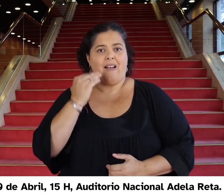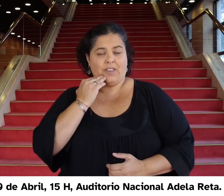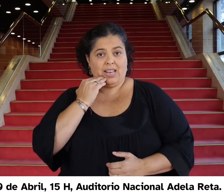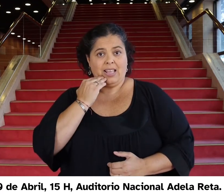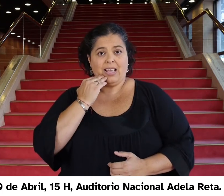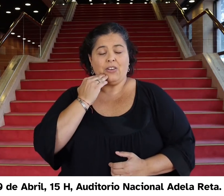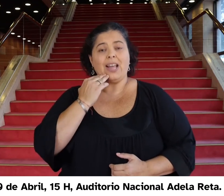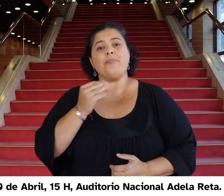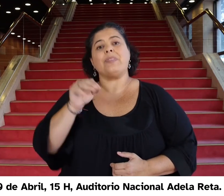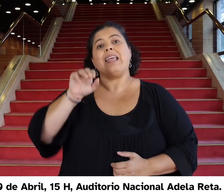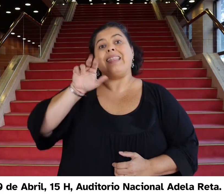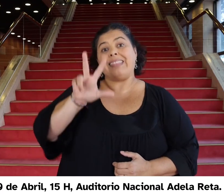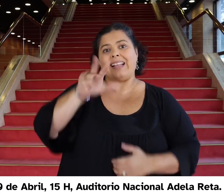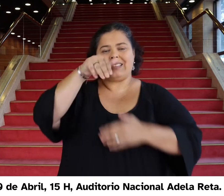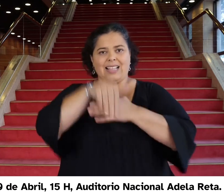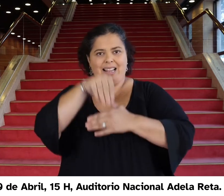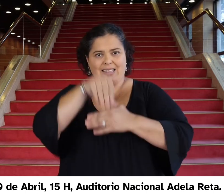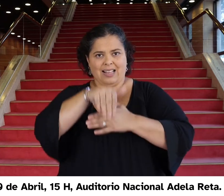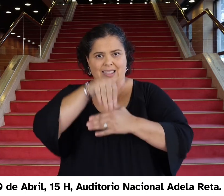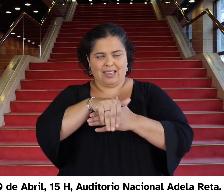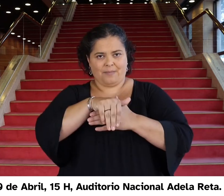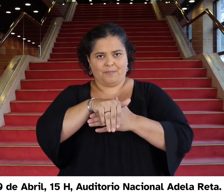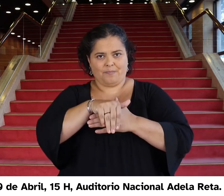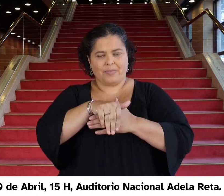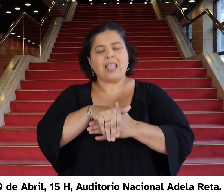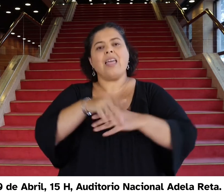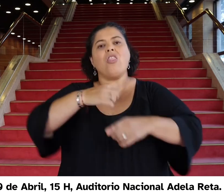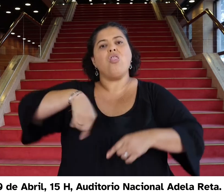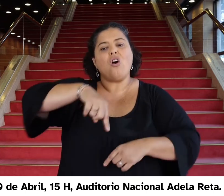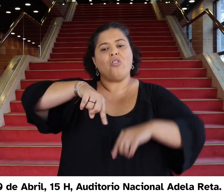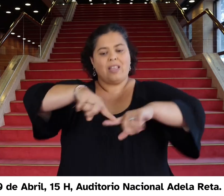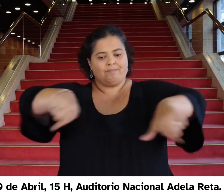20 de abril, 15 horas. Auditorio Nacional Adela Reta.